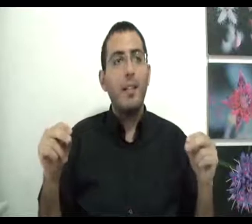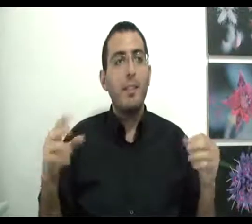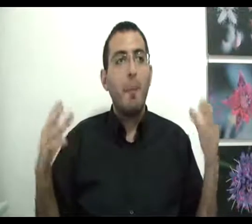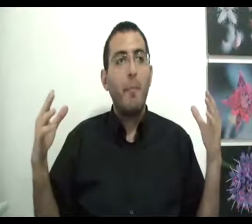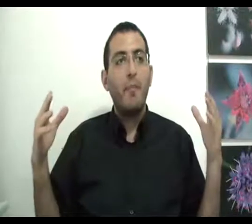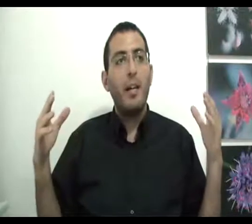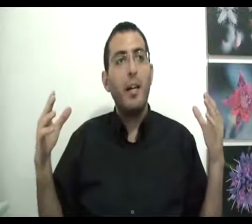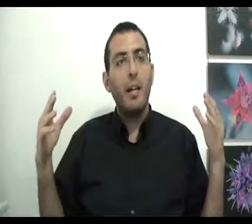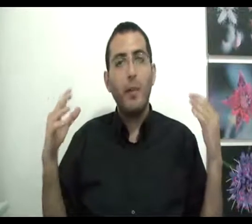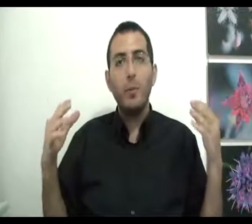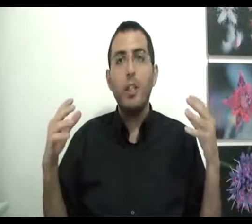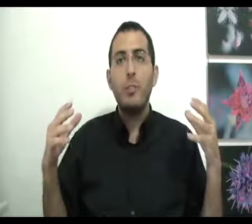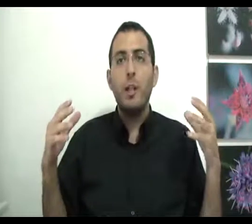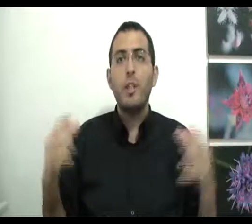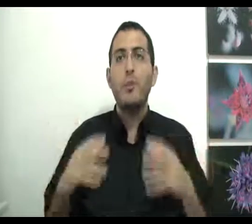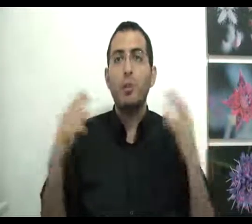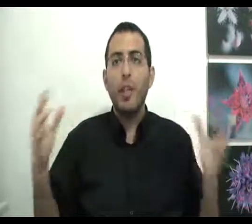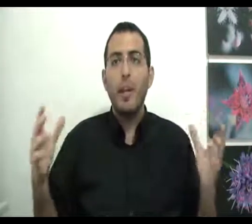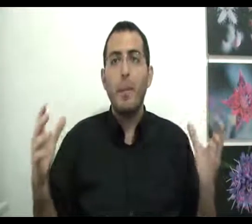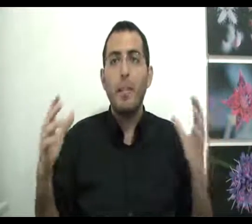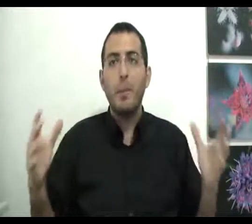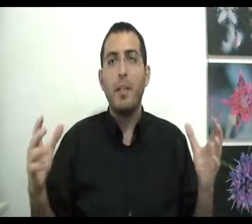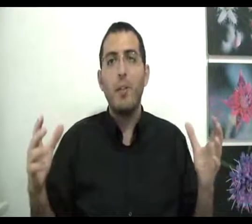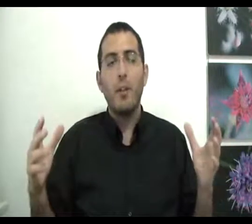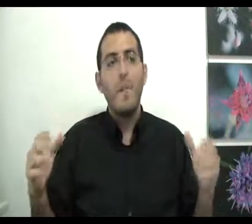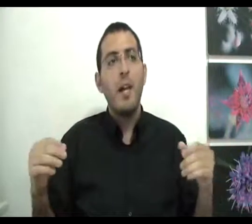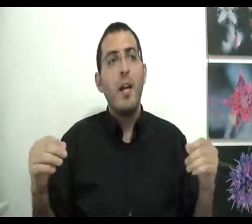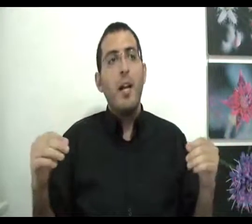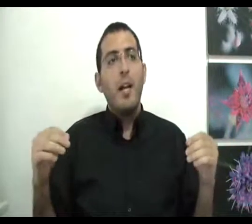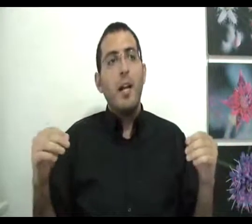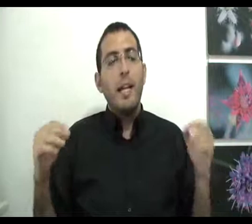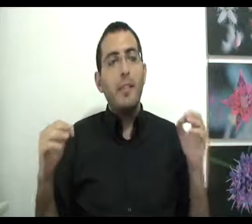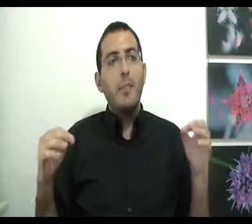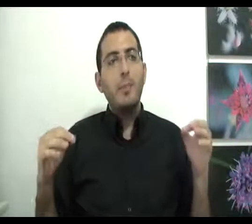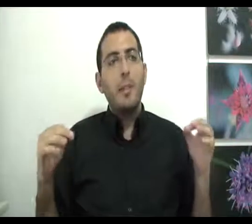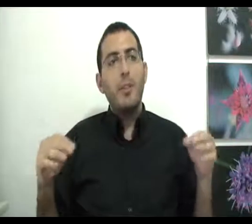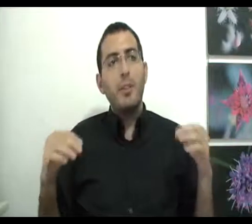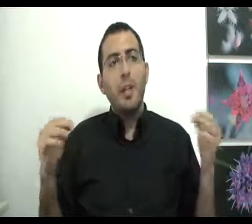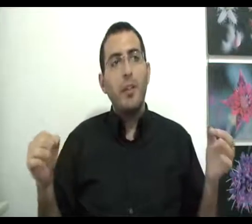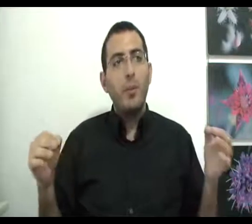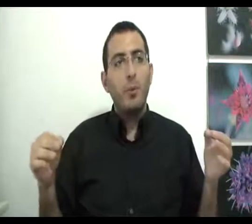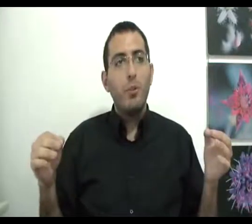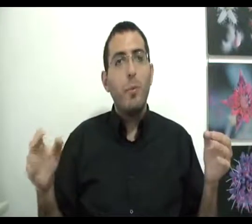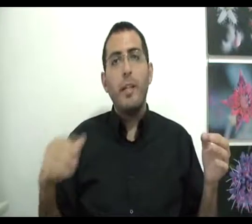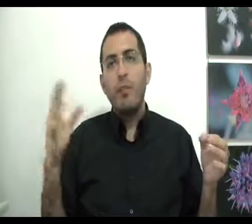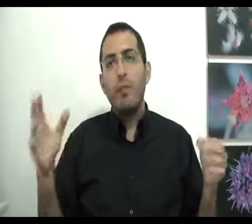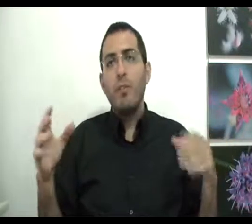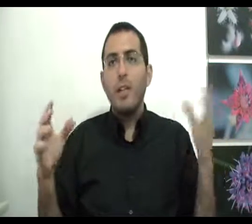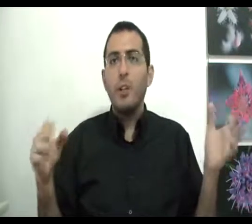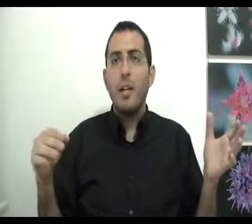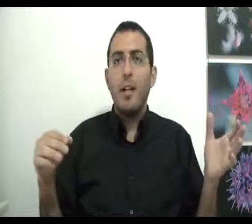הזה והרעיון הוא שיש בעולם שלנו שתי פרספקטיבות יש את הפרספקטיבה של הנפרדות שבו יש טוב ויש רע